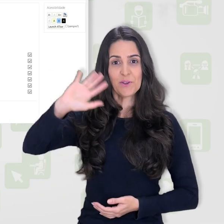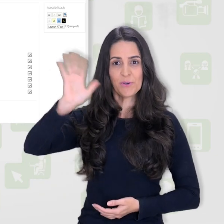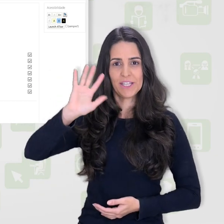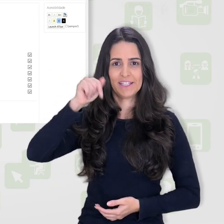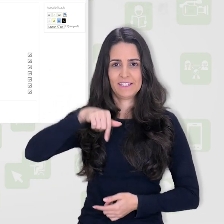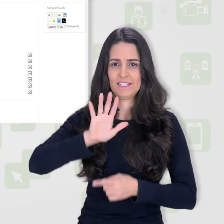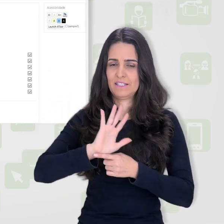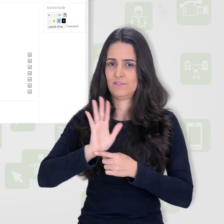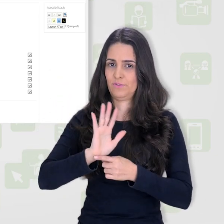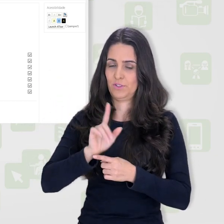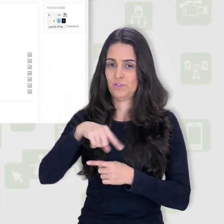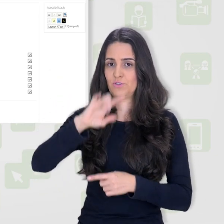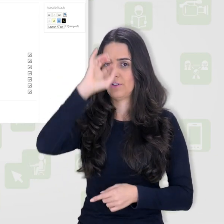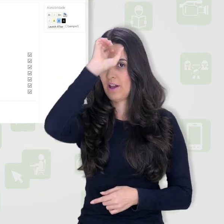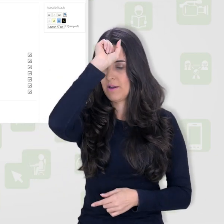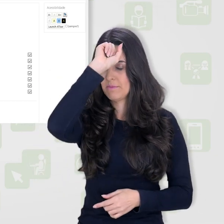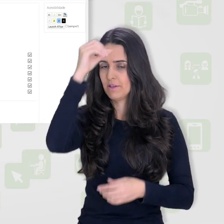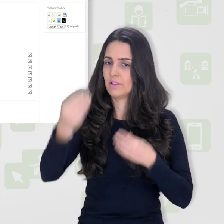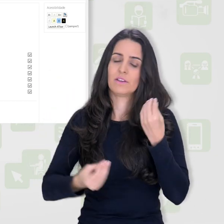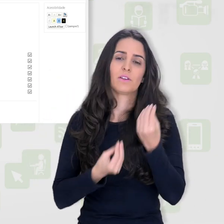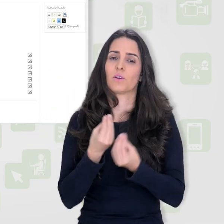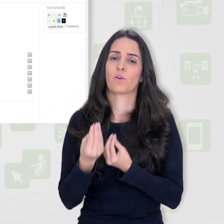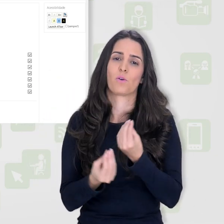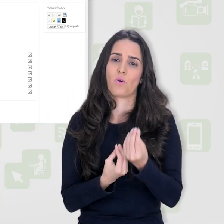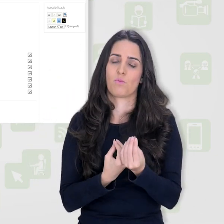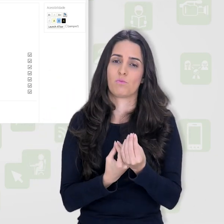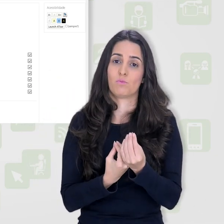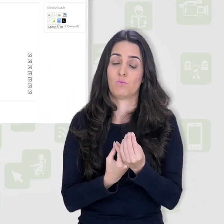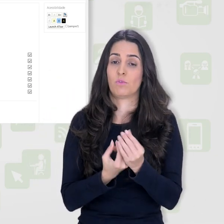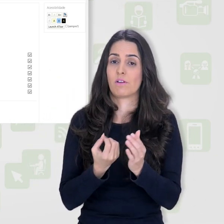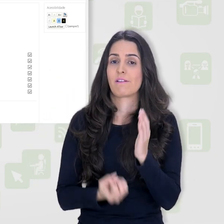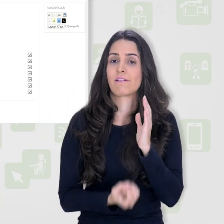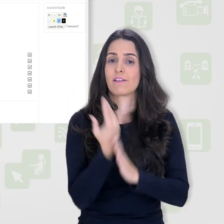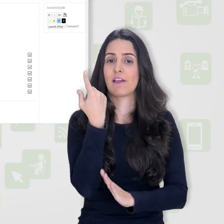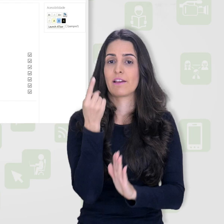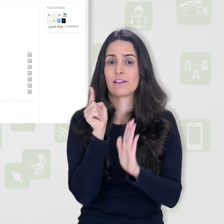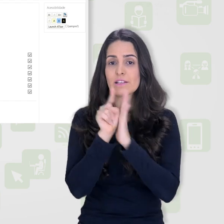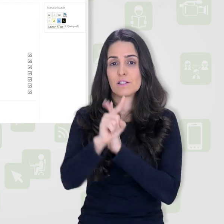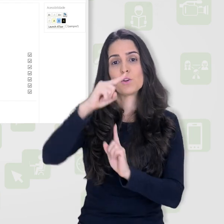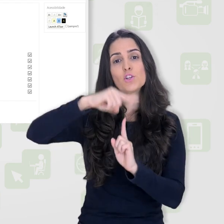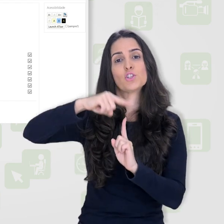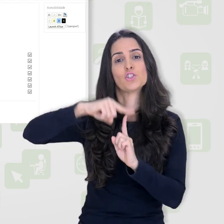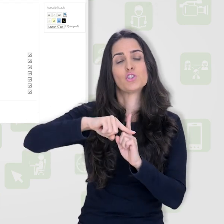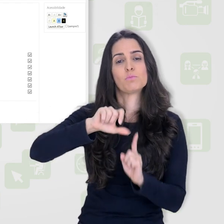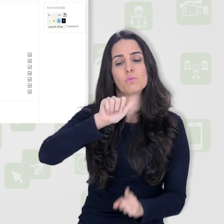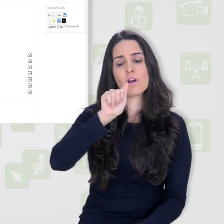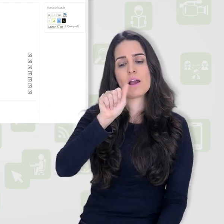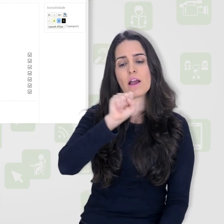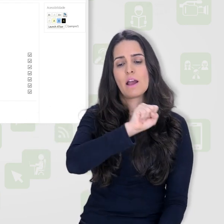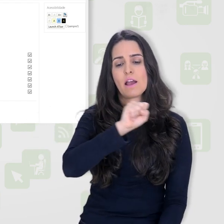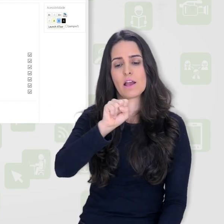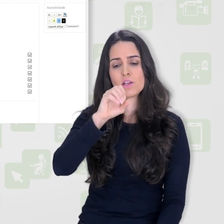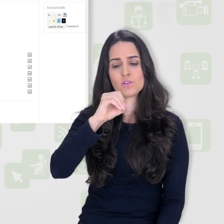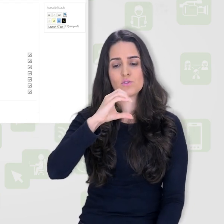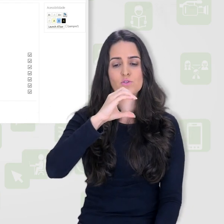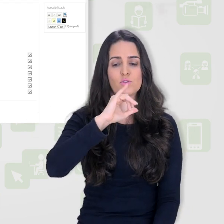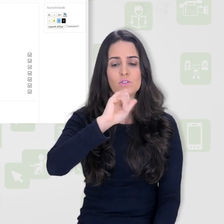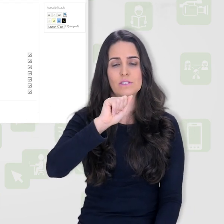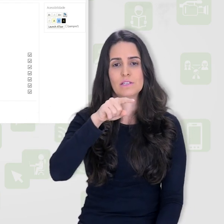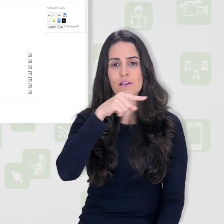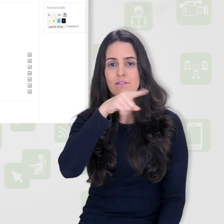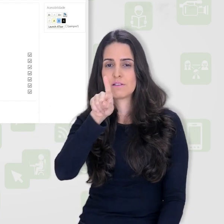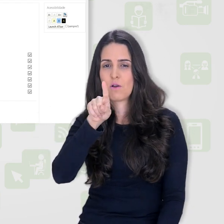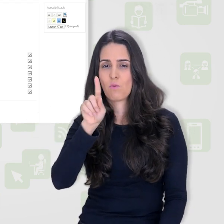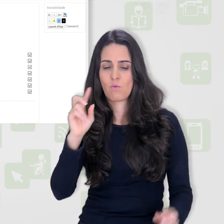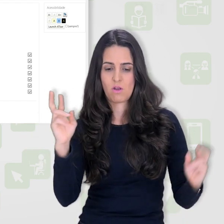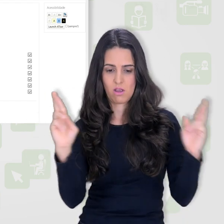Olá, neste vídeo tutorial vamos aprender a criar uma questão do tipo associação para atividade